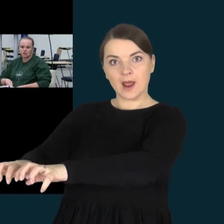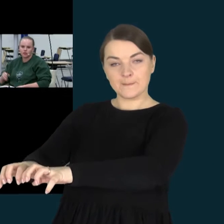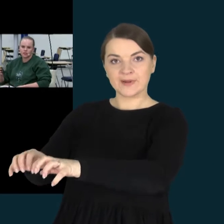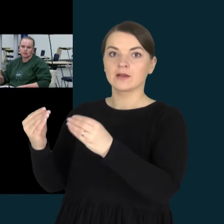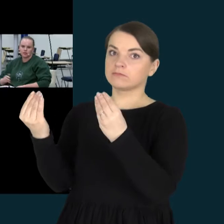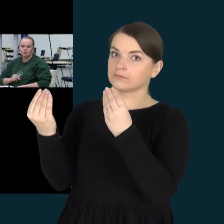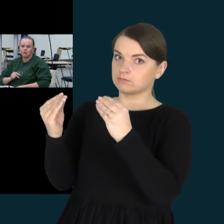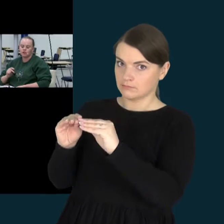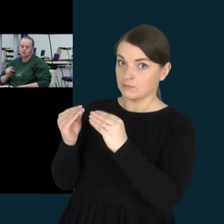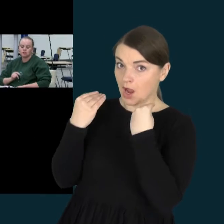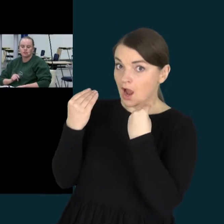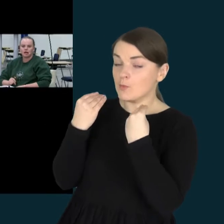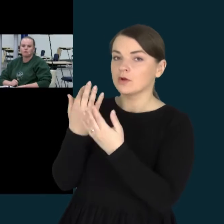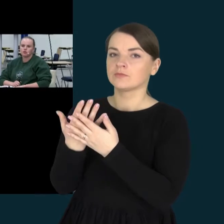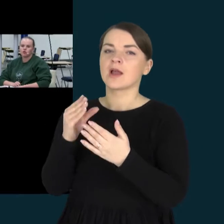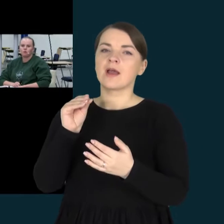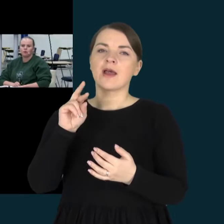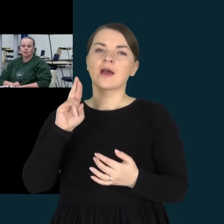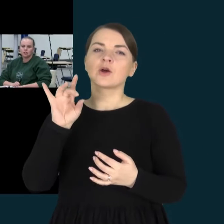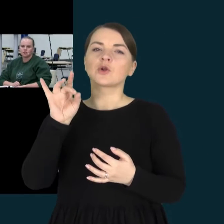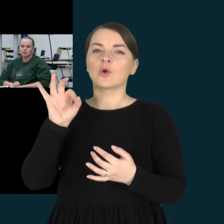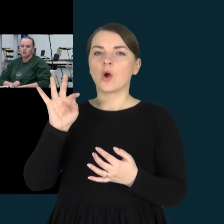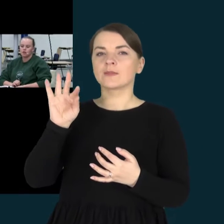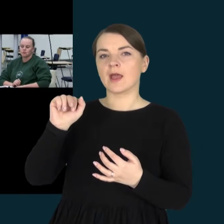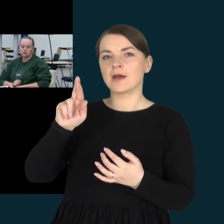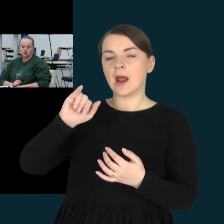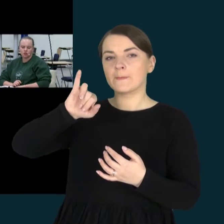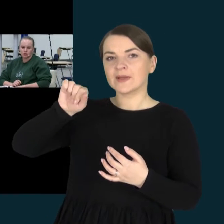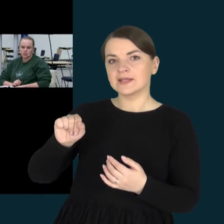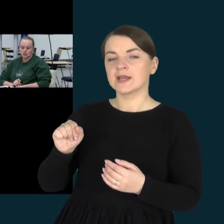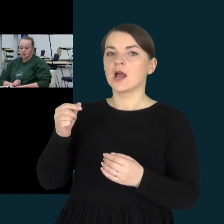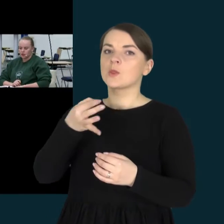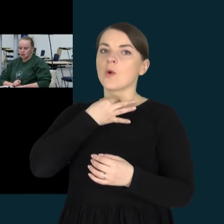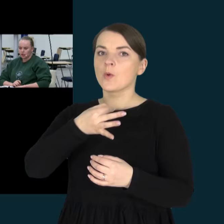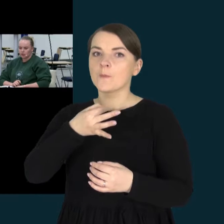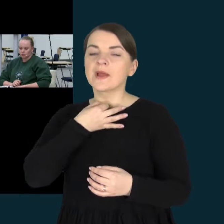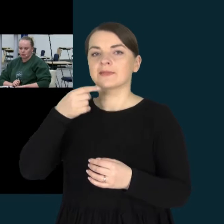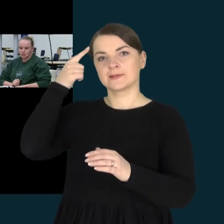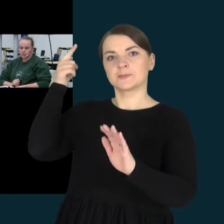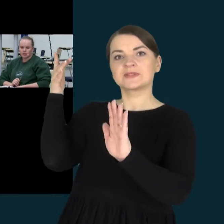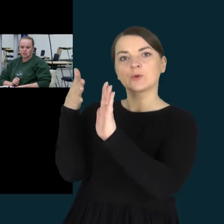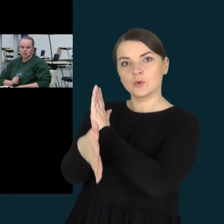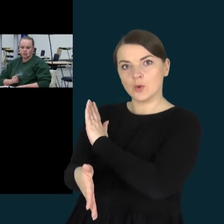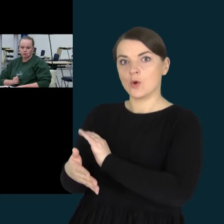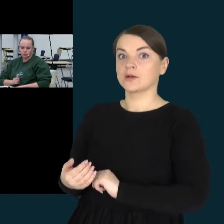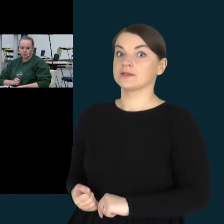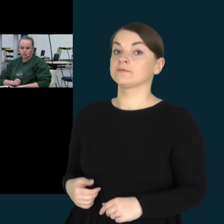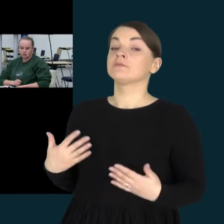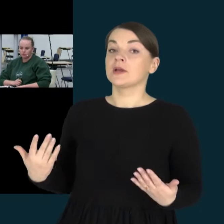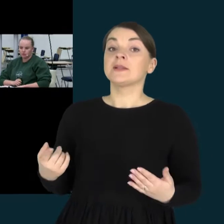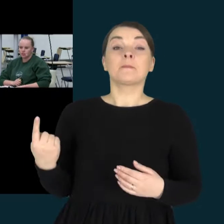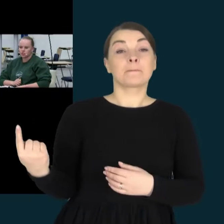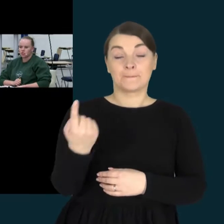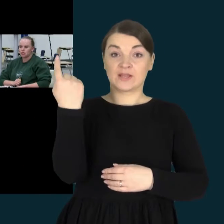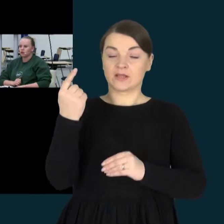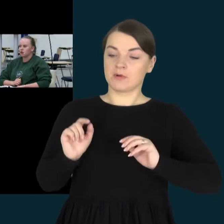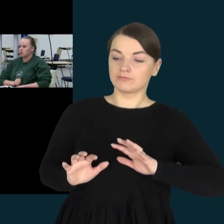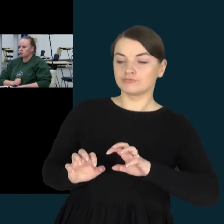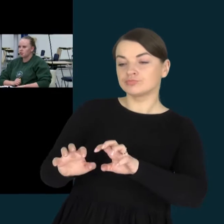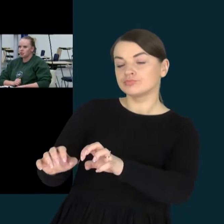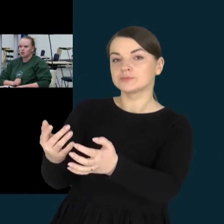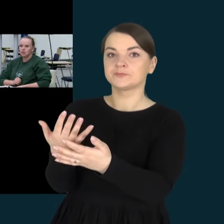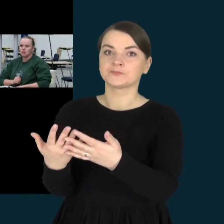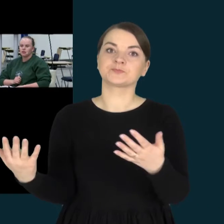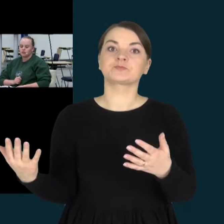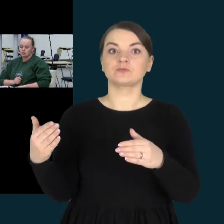paskirta kinezoterapija, ergoterapija, logopedija ir psichologas. Atėjame pas kinezoterapautą, vaikas žaidė